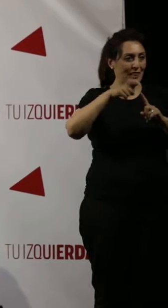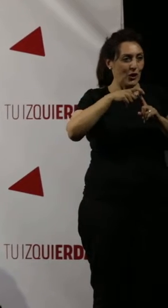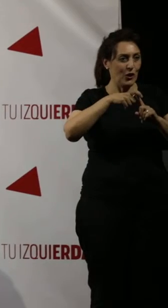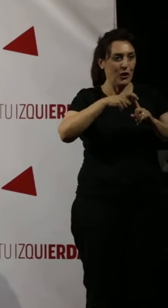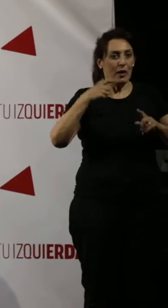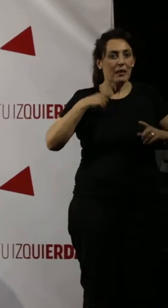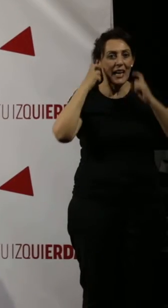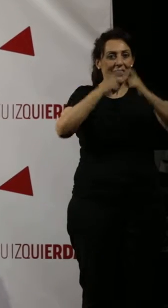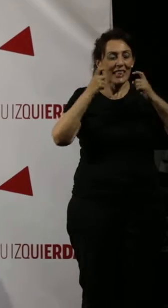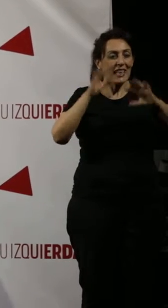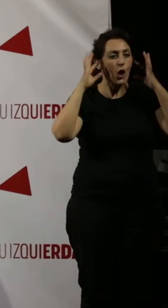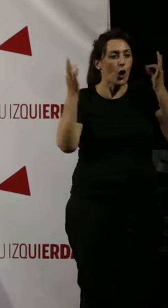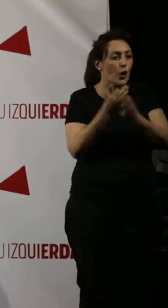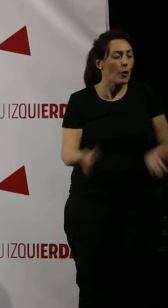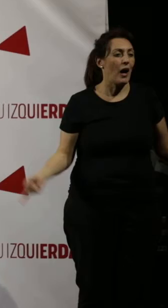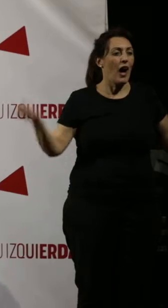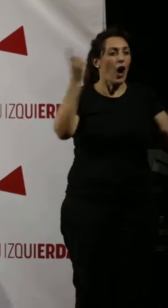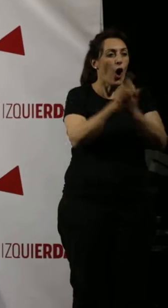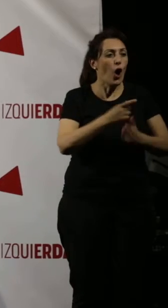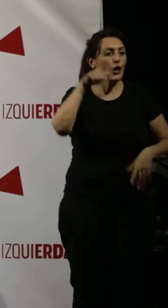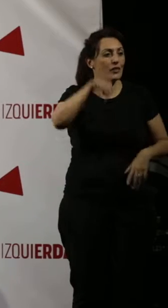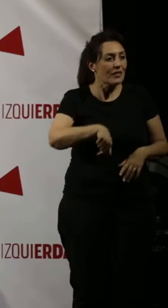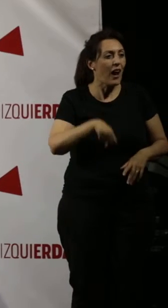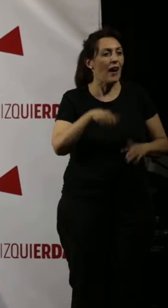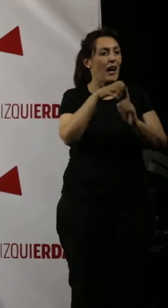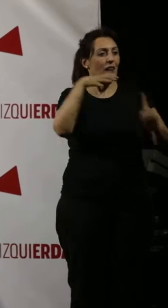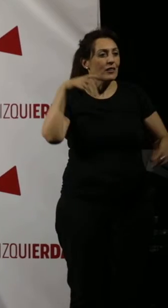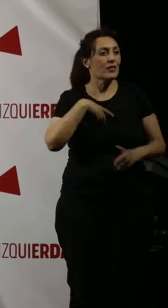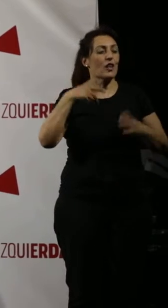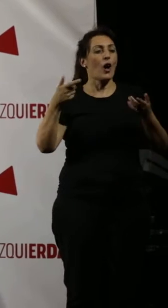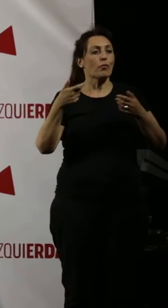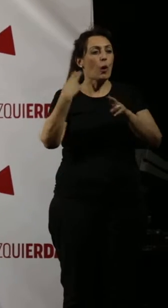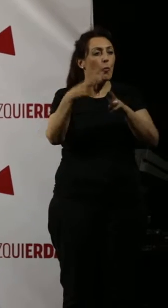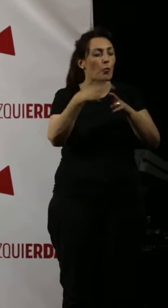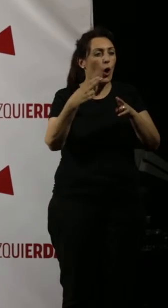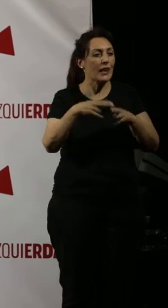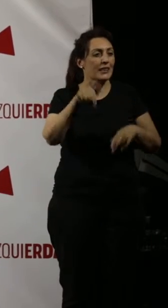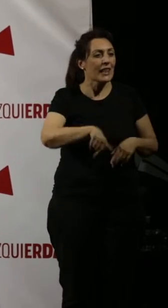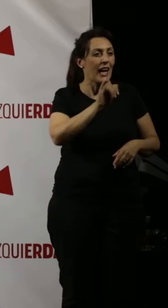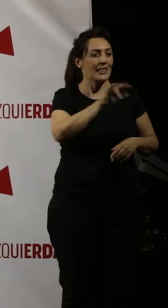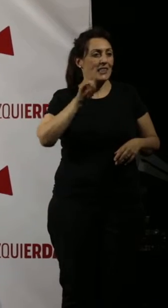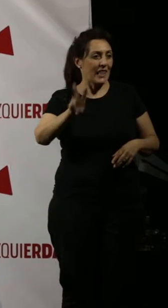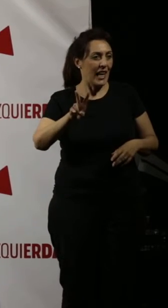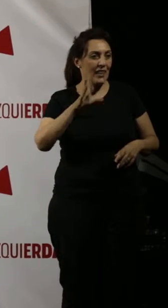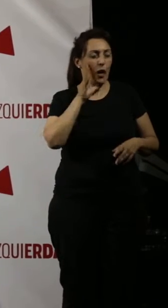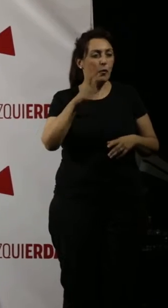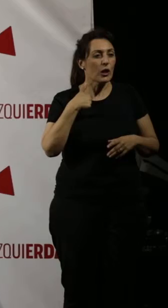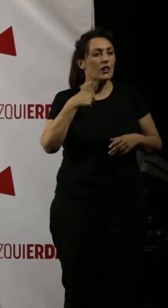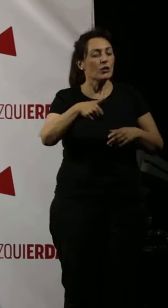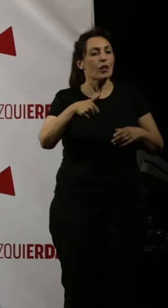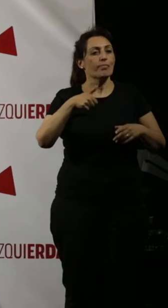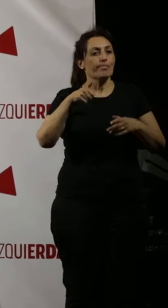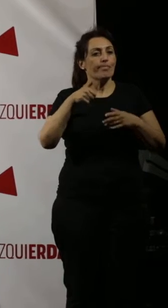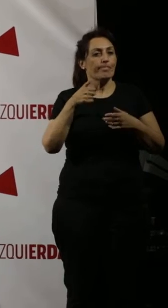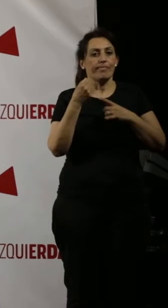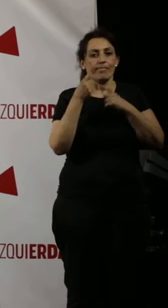para que Córdoba vuelva a ser referencia de políticas de izquierda y modelos de ciudad justa. Para eso apelamos.